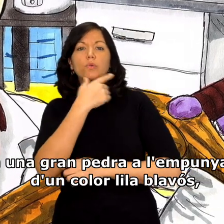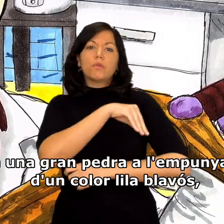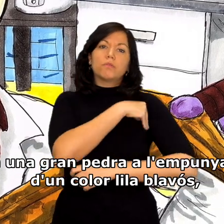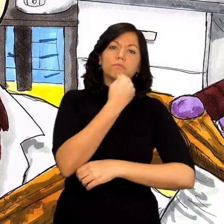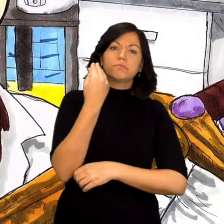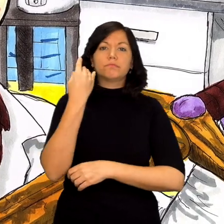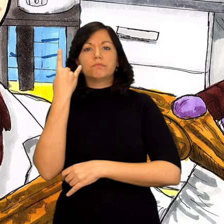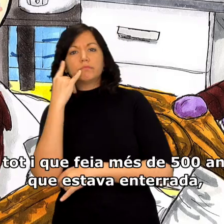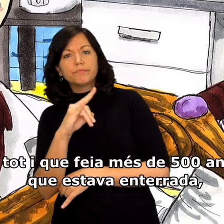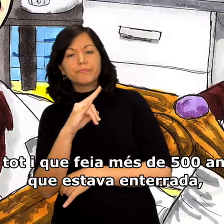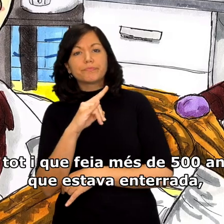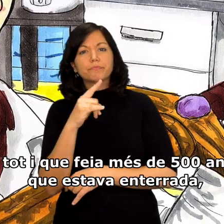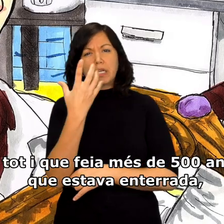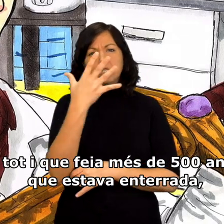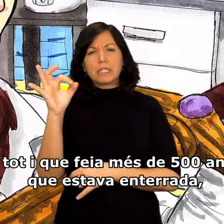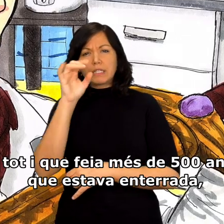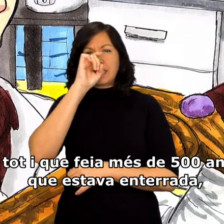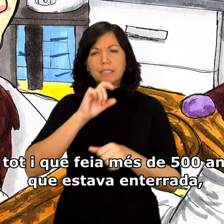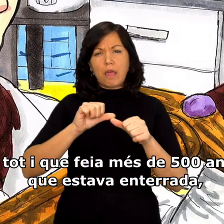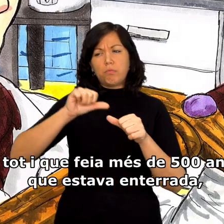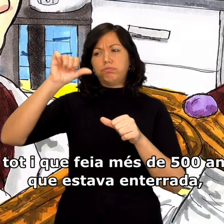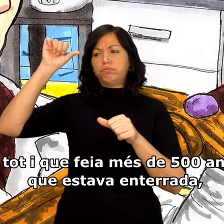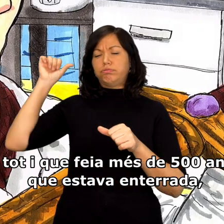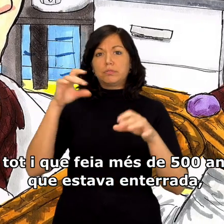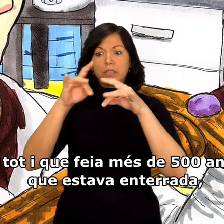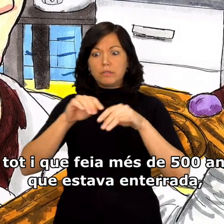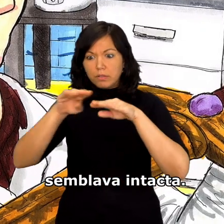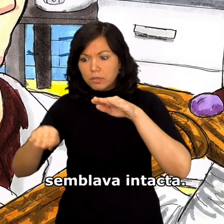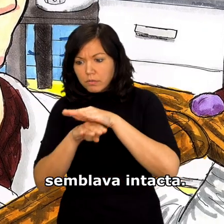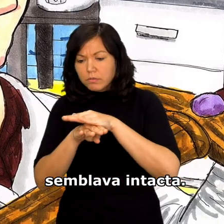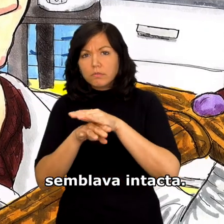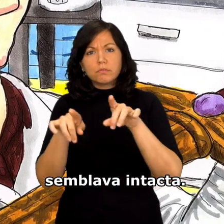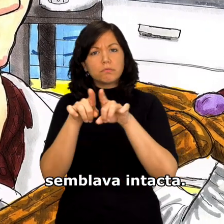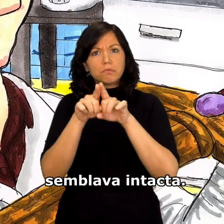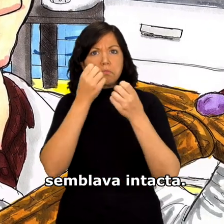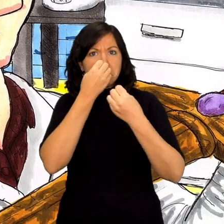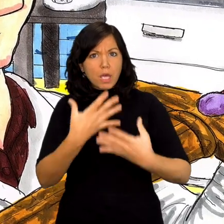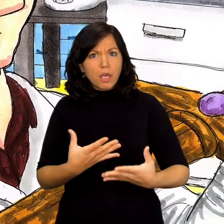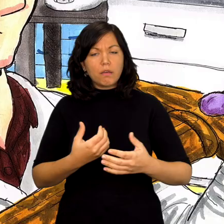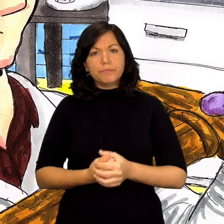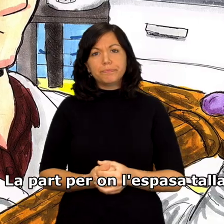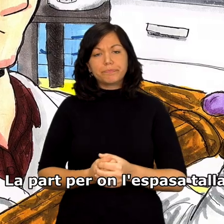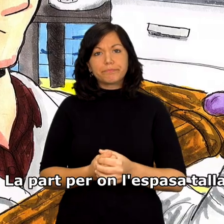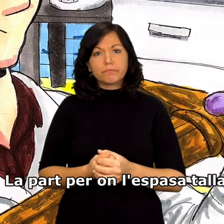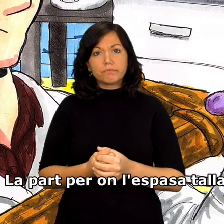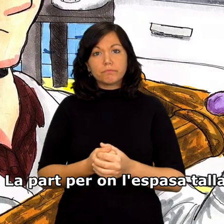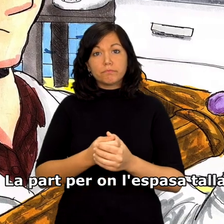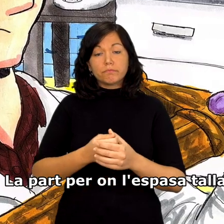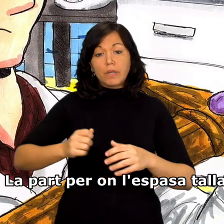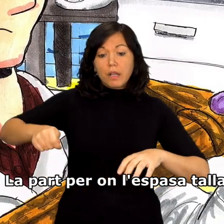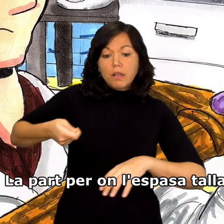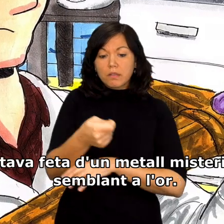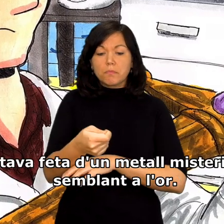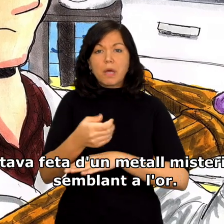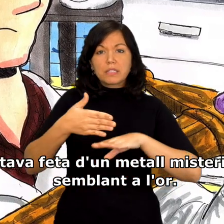color lila blabós, i tot i que feia més de 500 anys que estava enterrada, semblava intacta. La part per on l